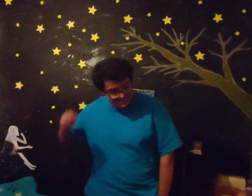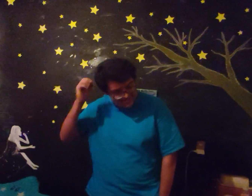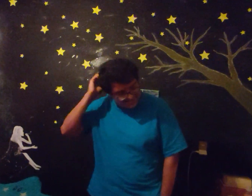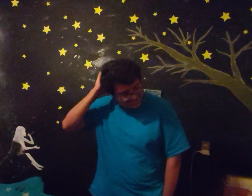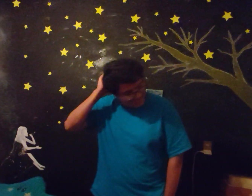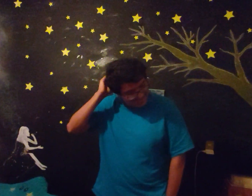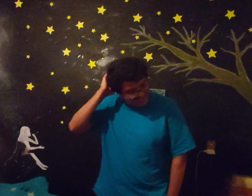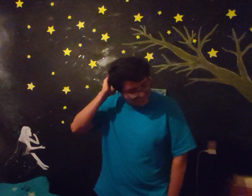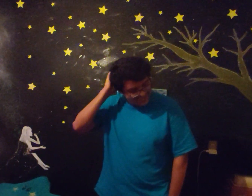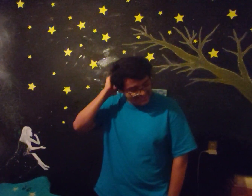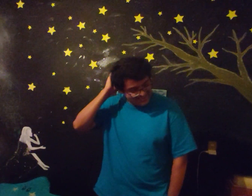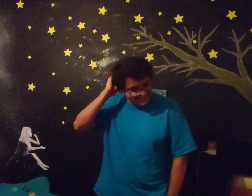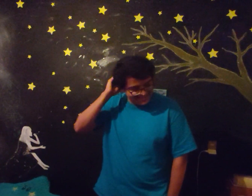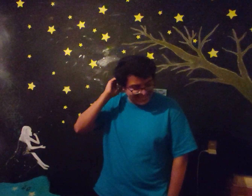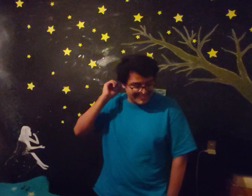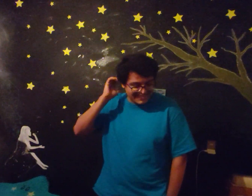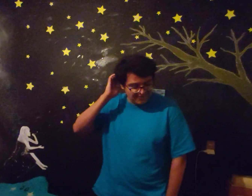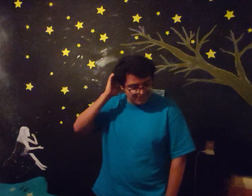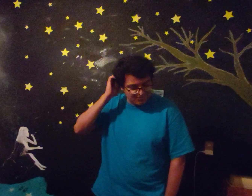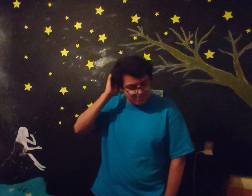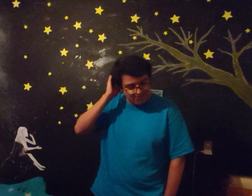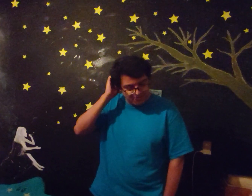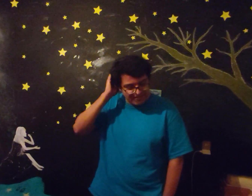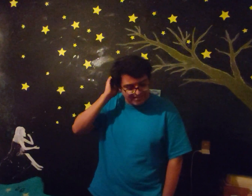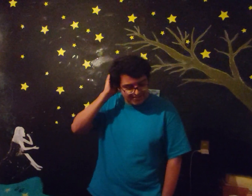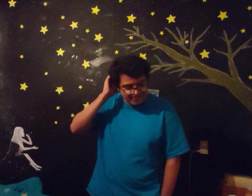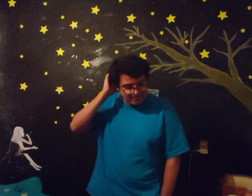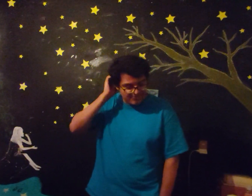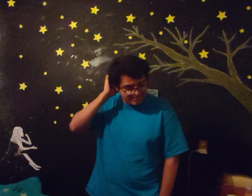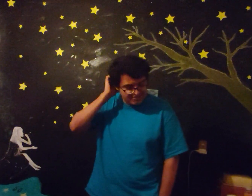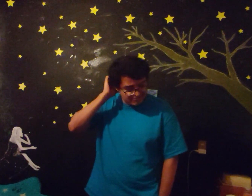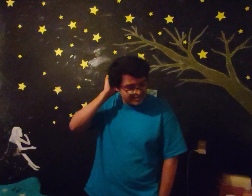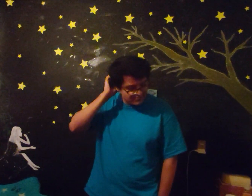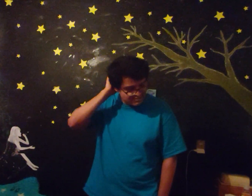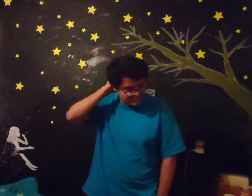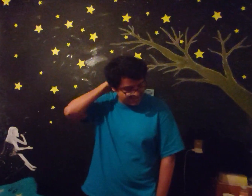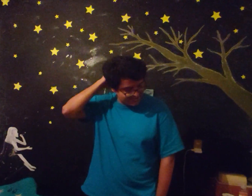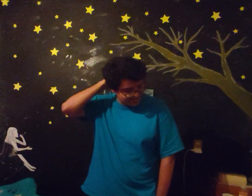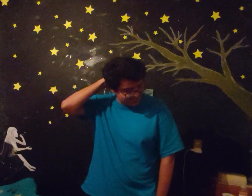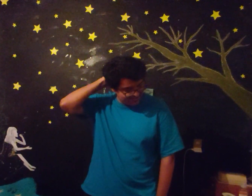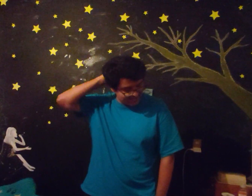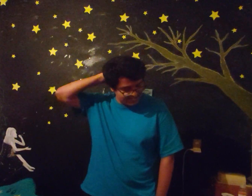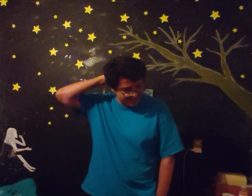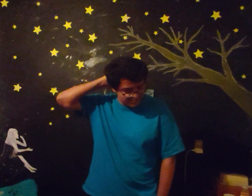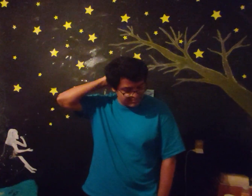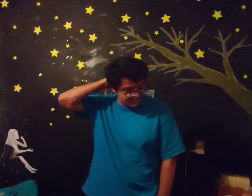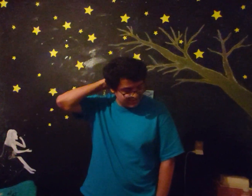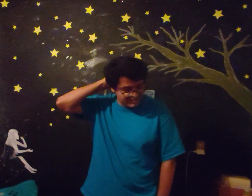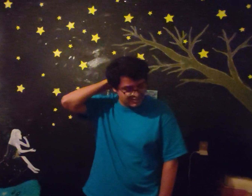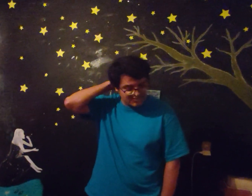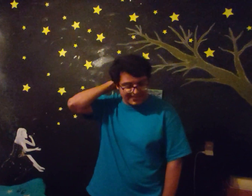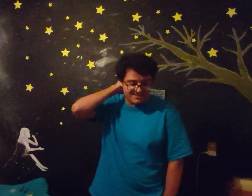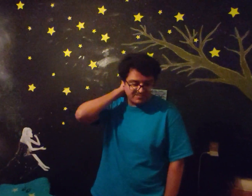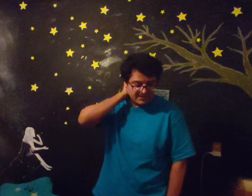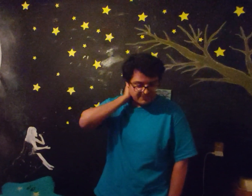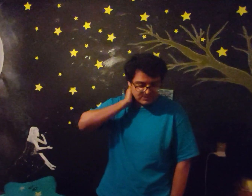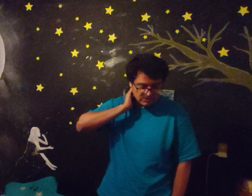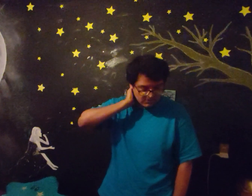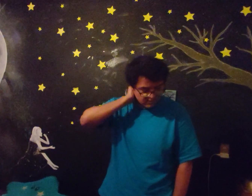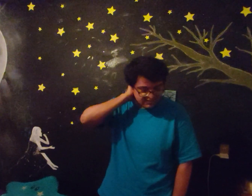es que hay unos como Nowy, mi ahumadísimo saludos Este, hermano, HDSPM, John Connor de